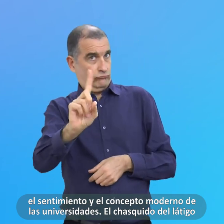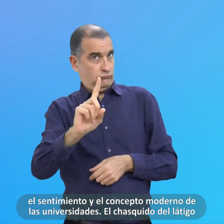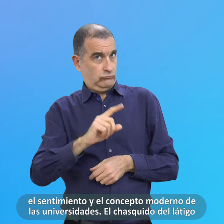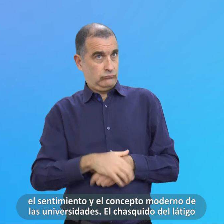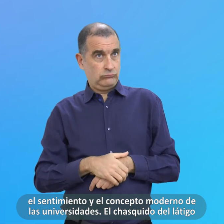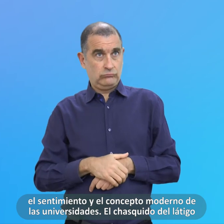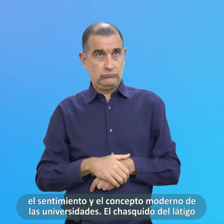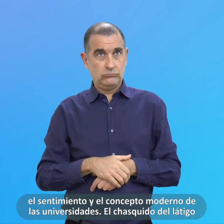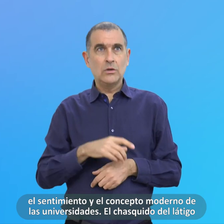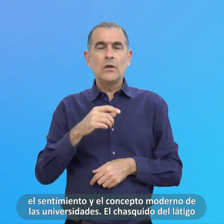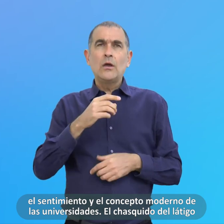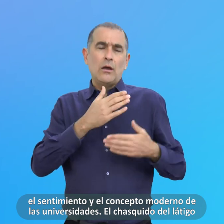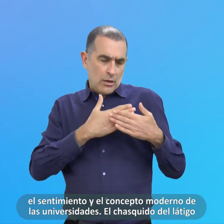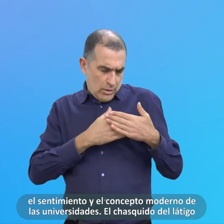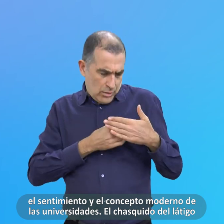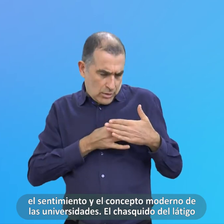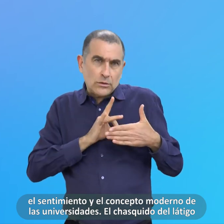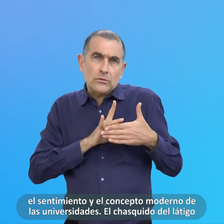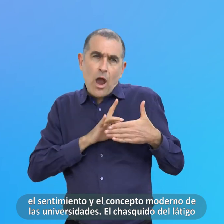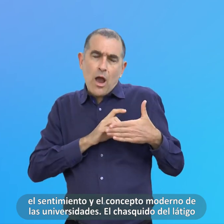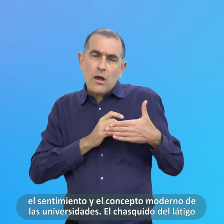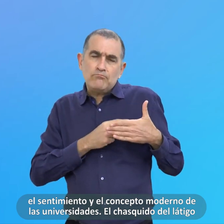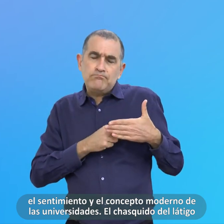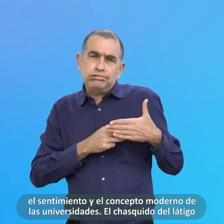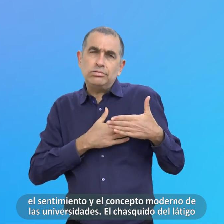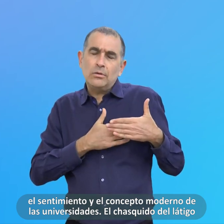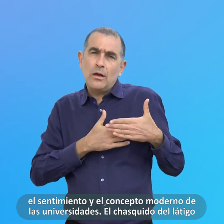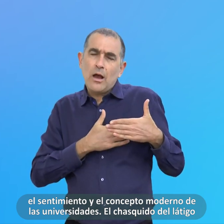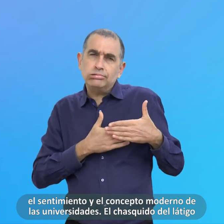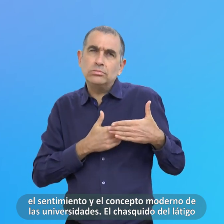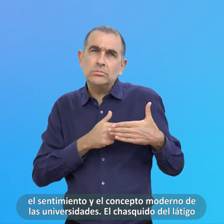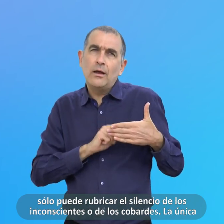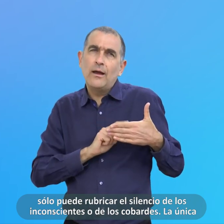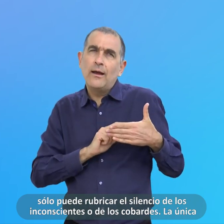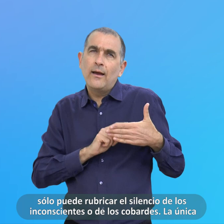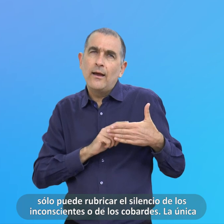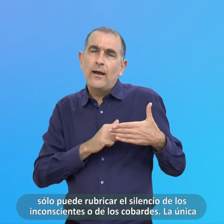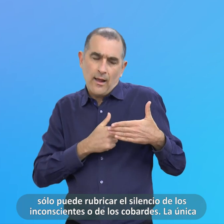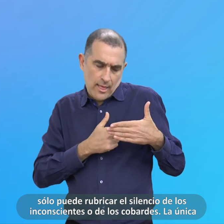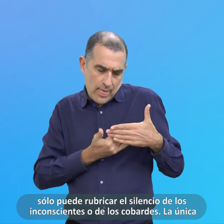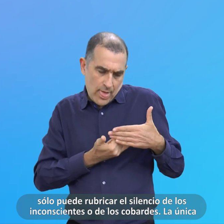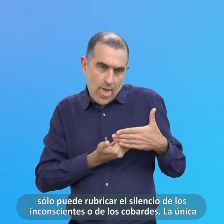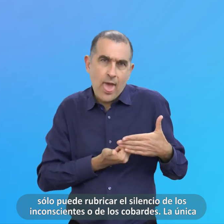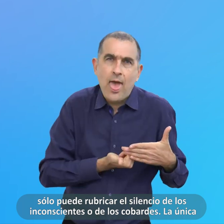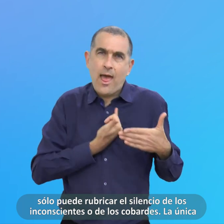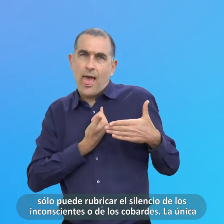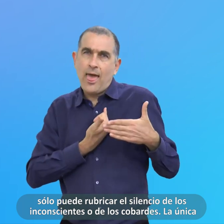El chasquido Del látigo Solo puede rubricar El silencio